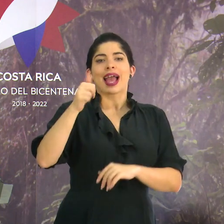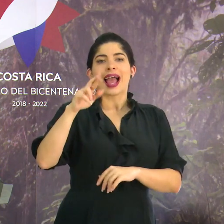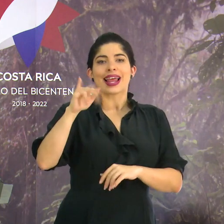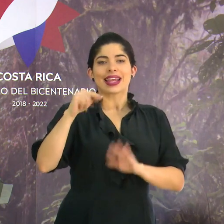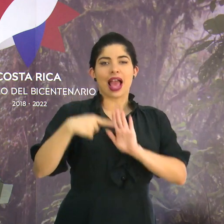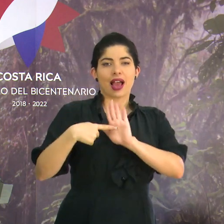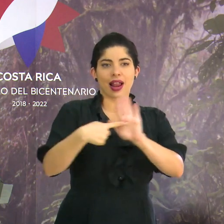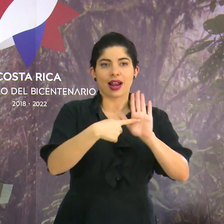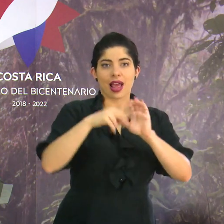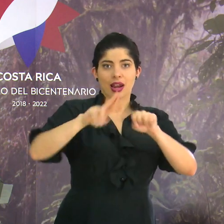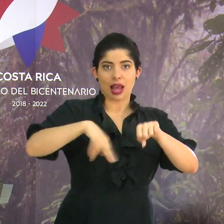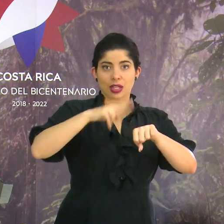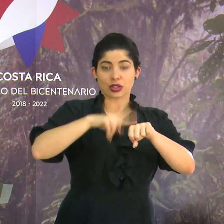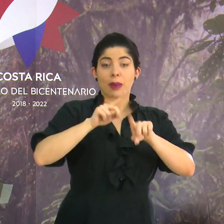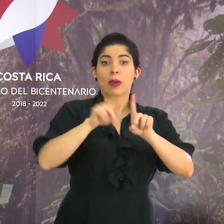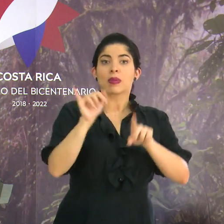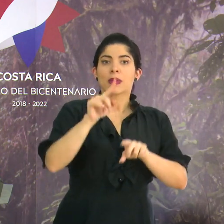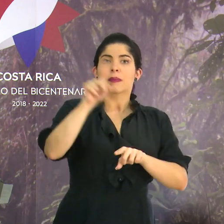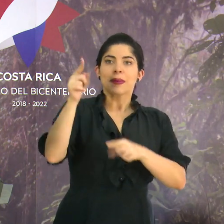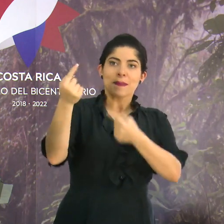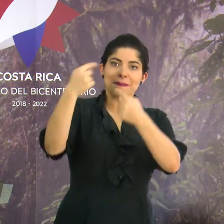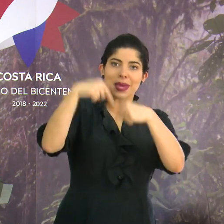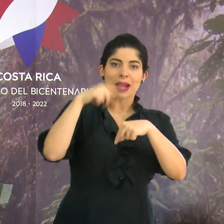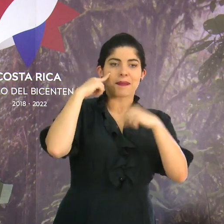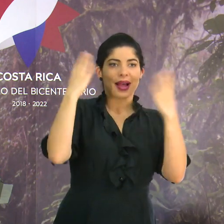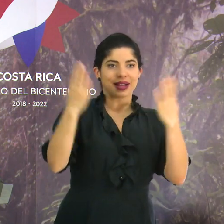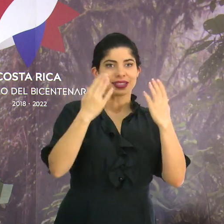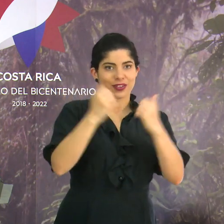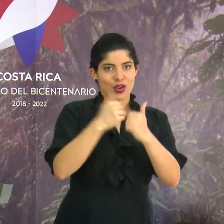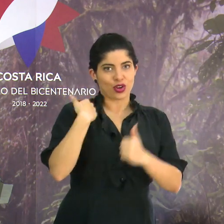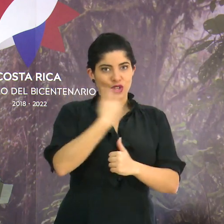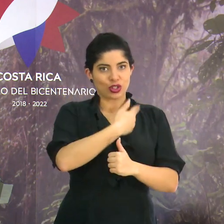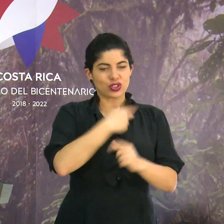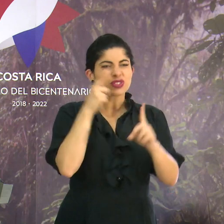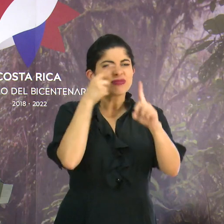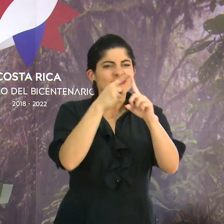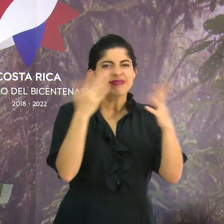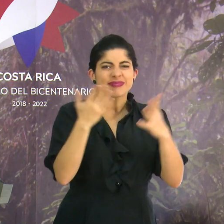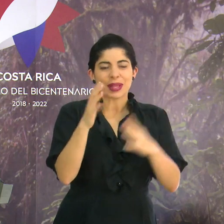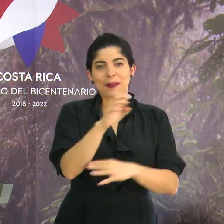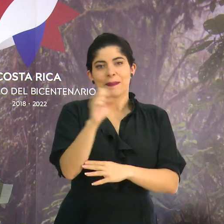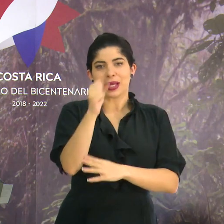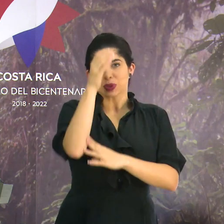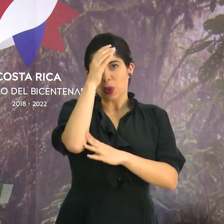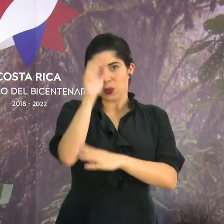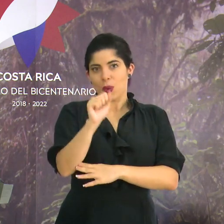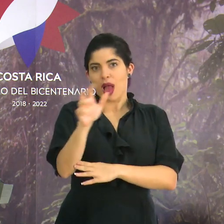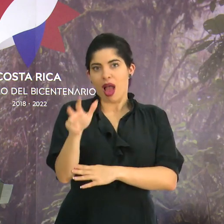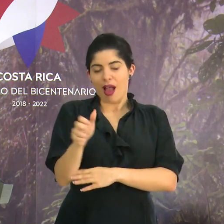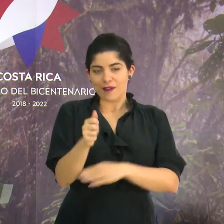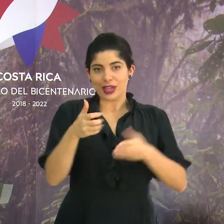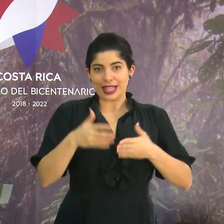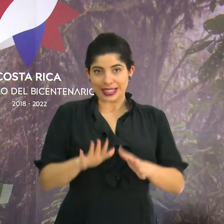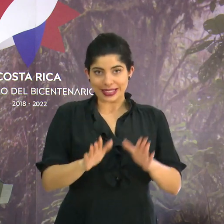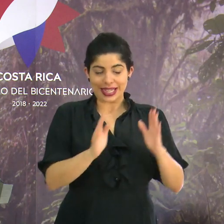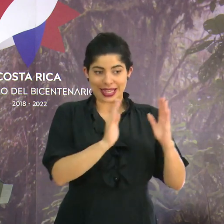pero también ellos vienen para conmemorar con nosotros y nosotras el mes de la cultura afrodescendiente. Pero hay